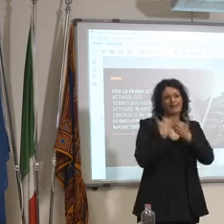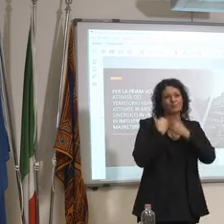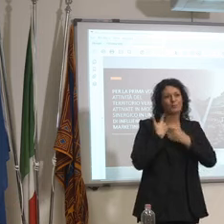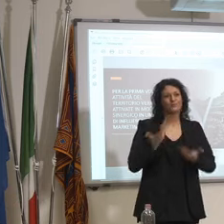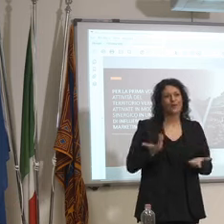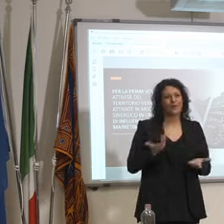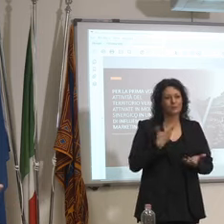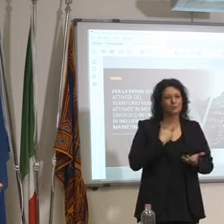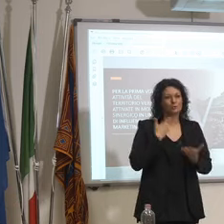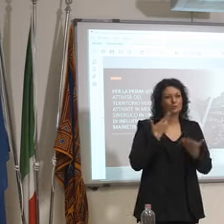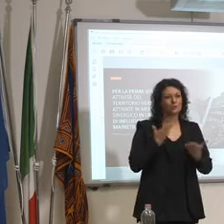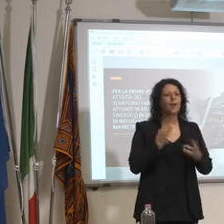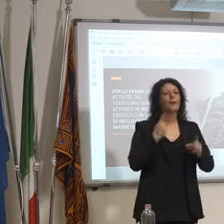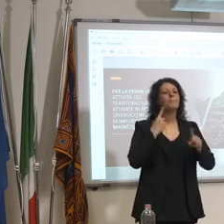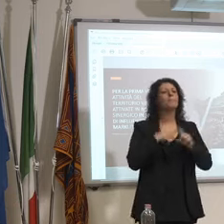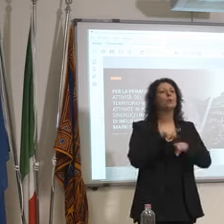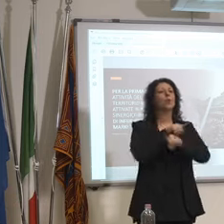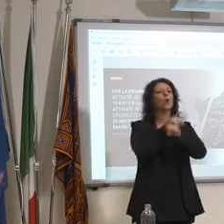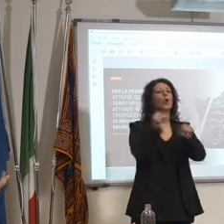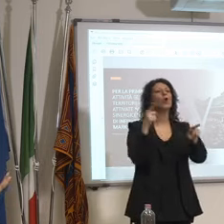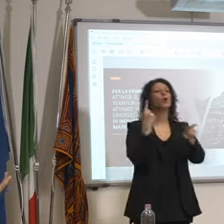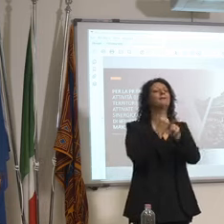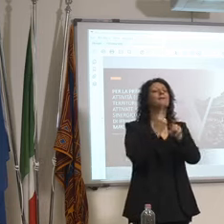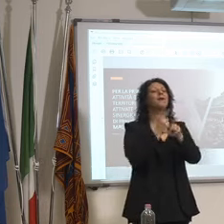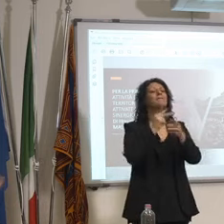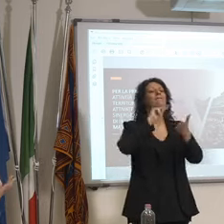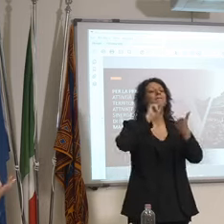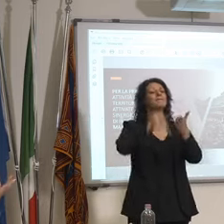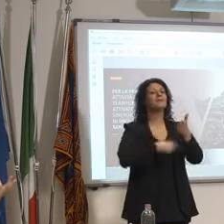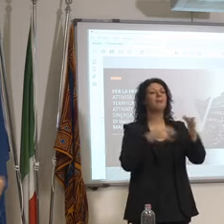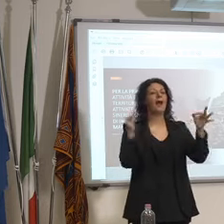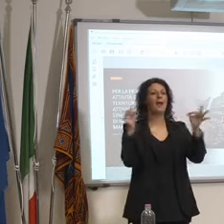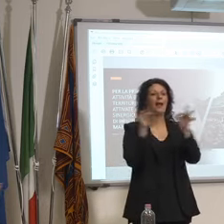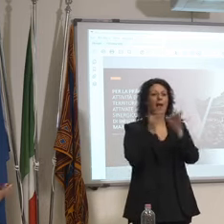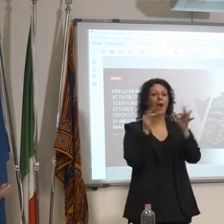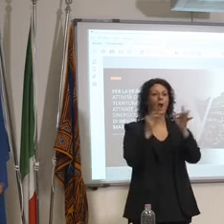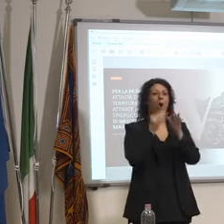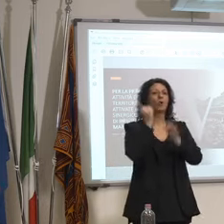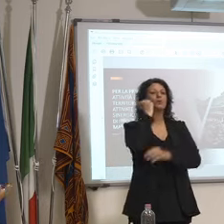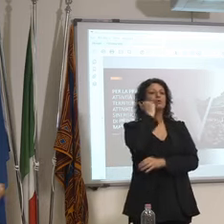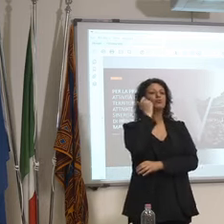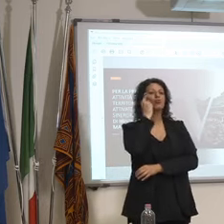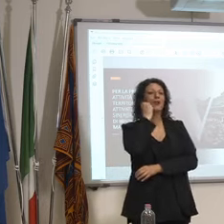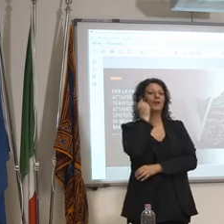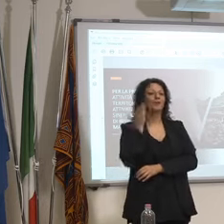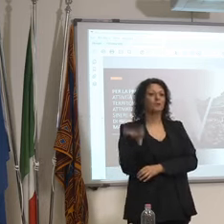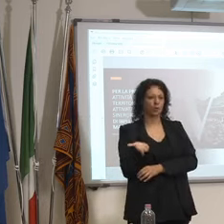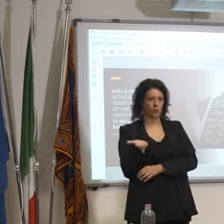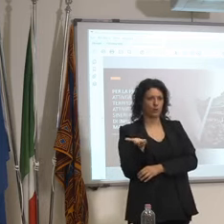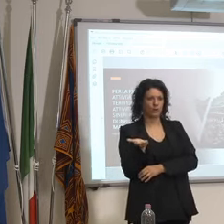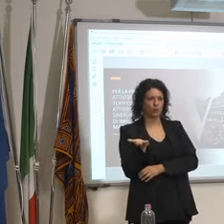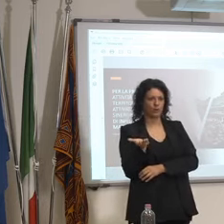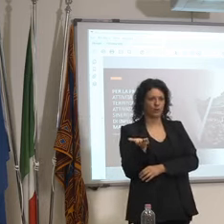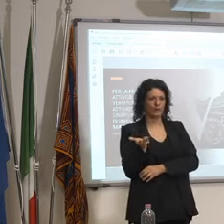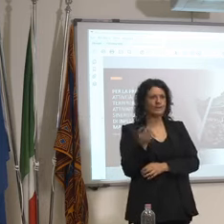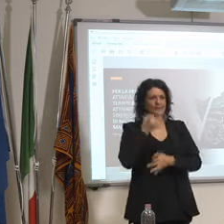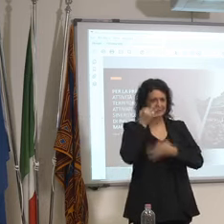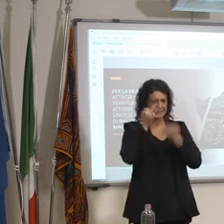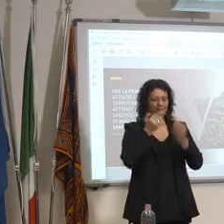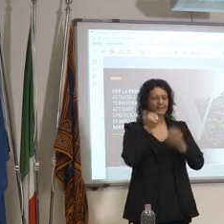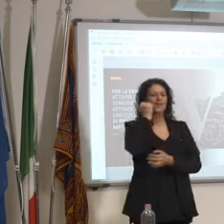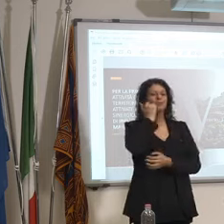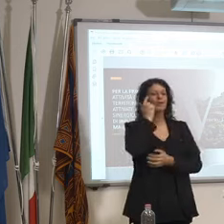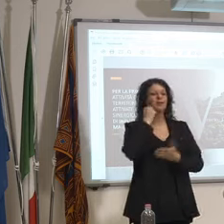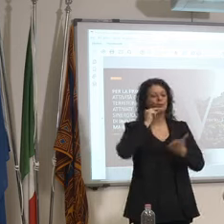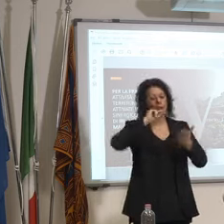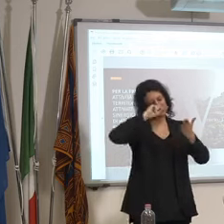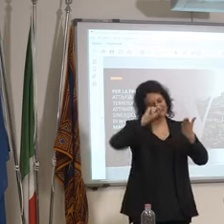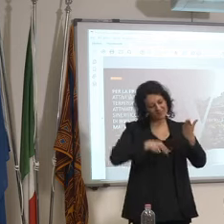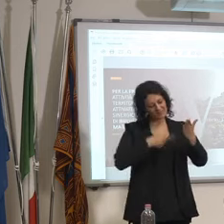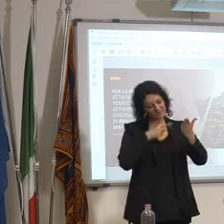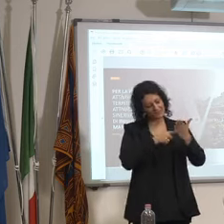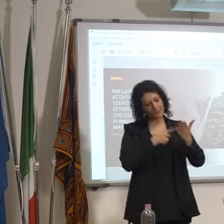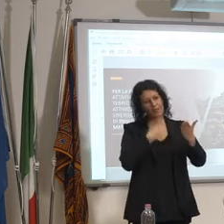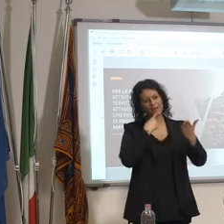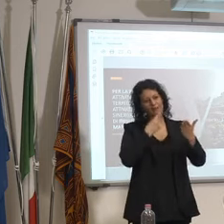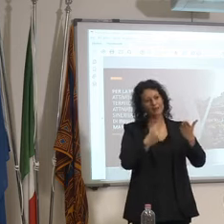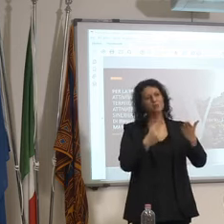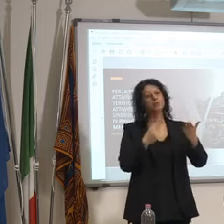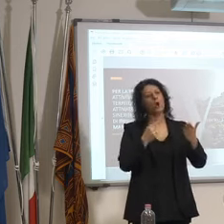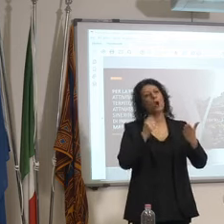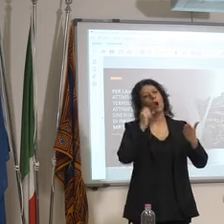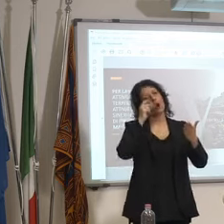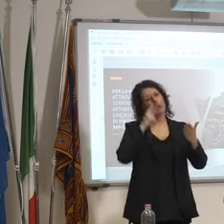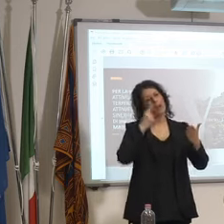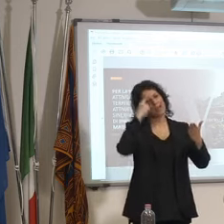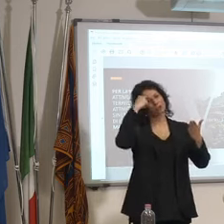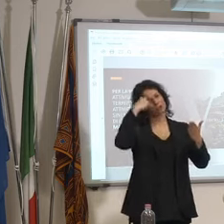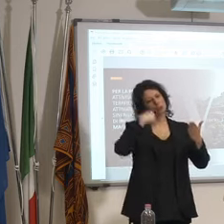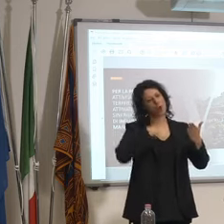firmato con i genitori quindi hanno già una manleva perché i genitori sono cosciente di prendi atto delle linee